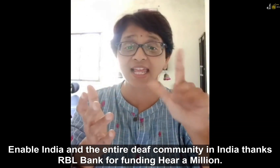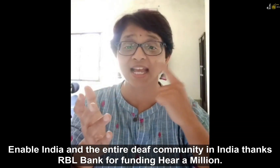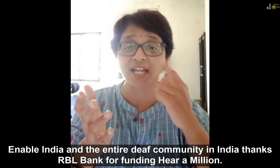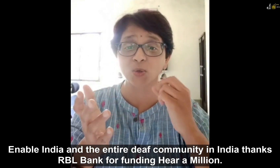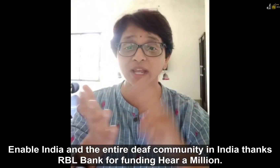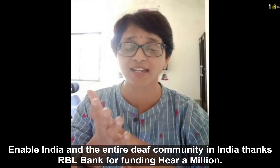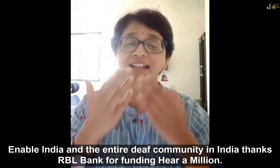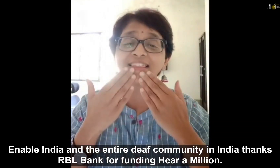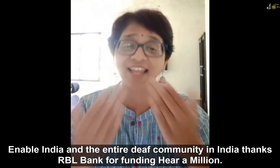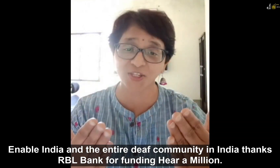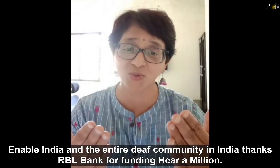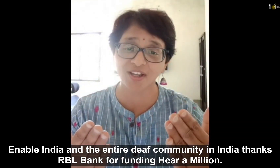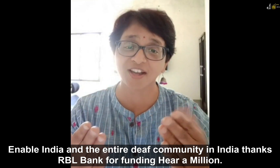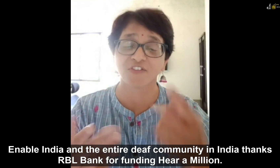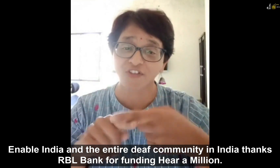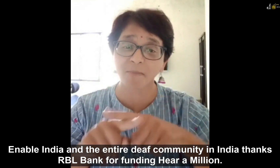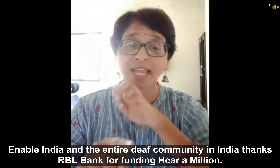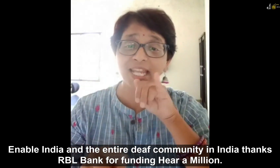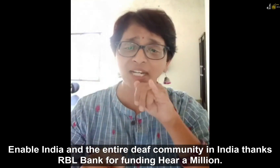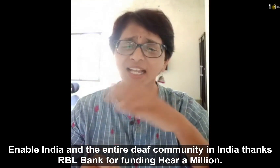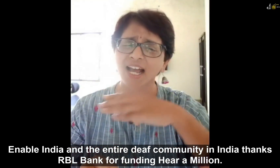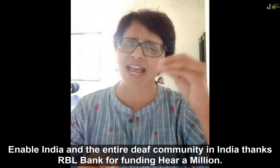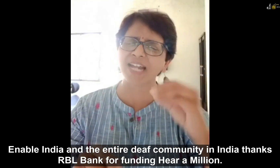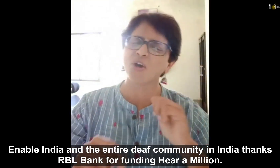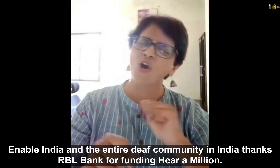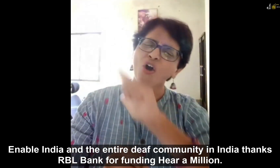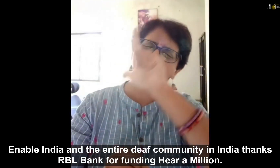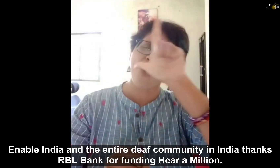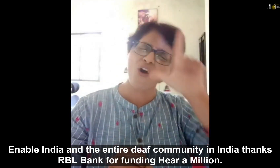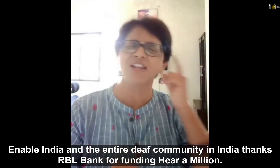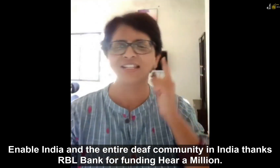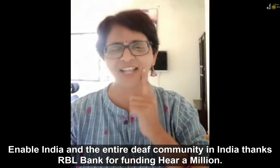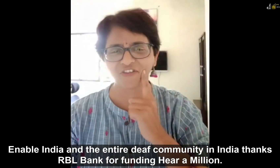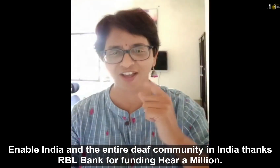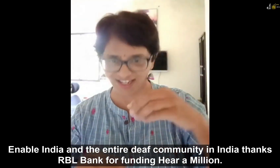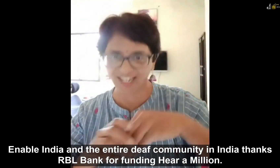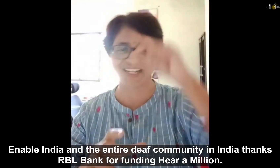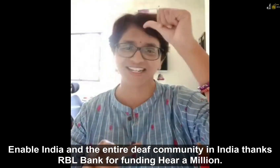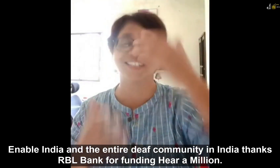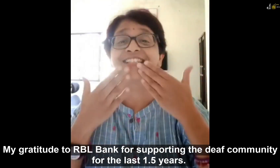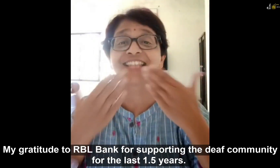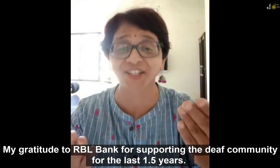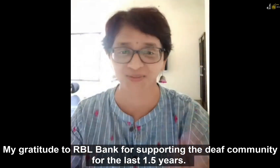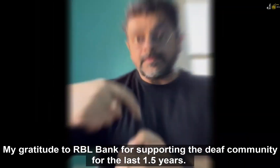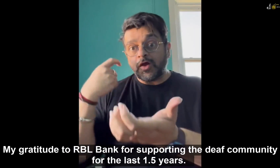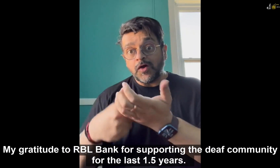धन्यवाद करता है और सभी बधिर लोग भारत के उनका धन्यवाद करते है जिन्होंने हमारा बहुत